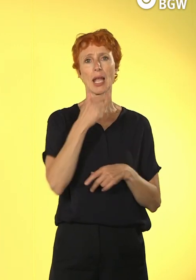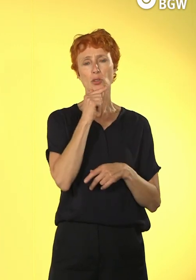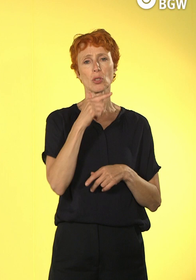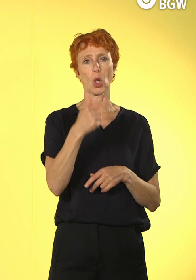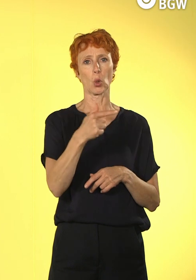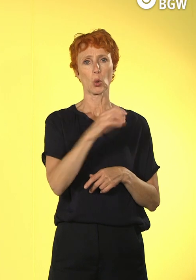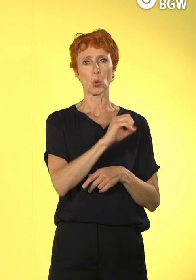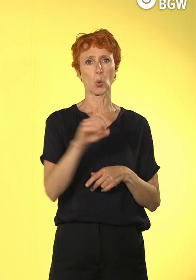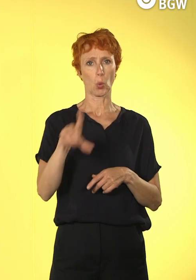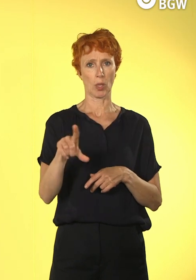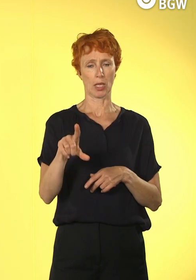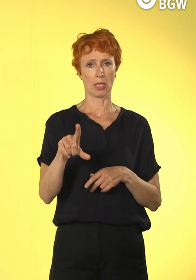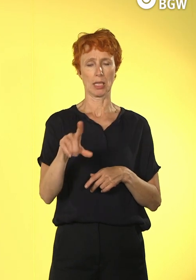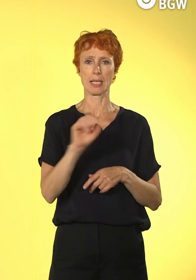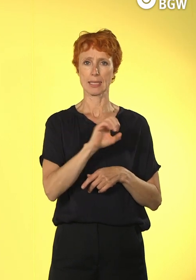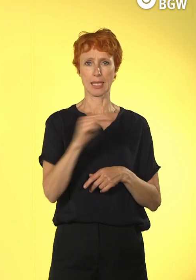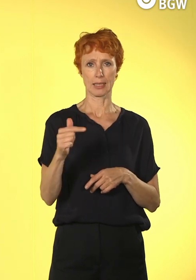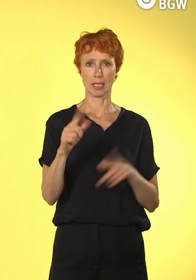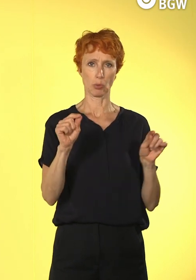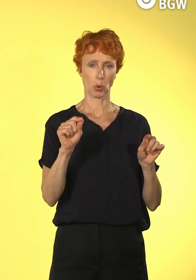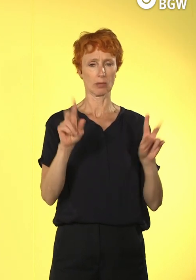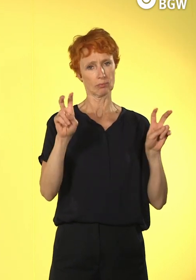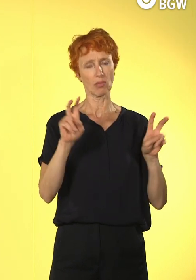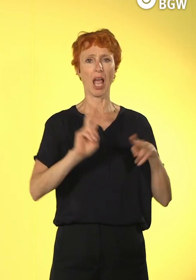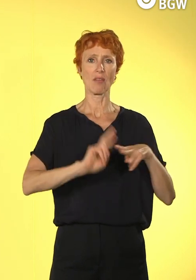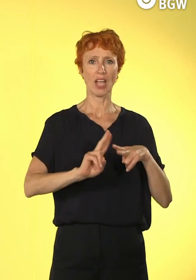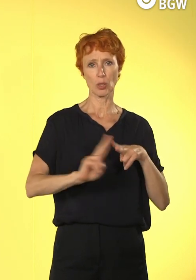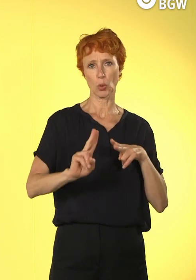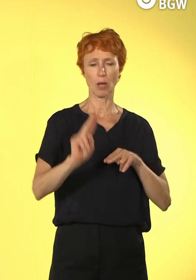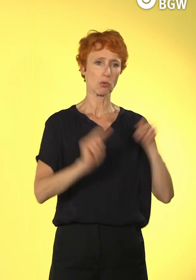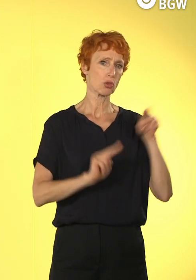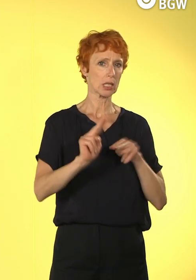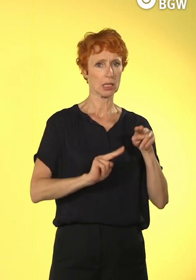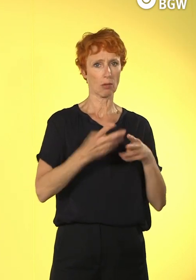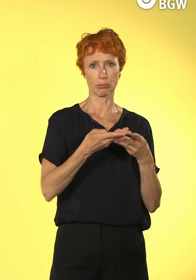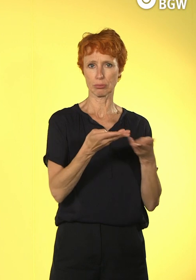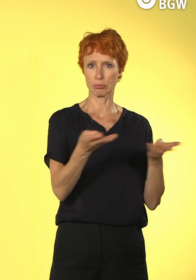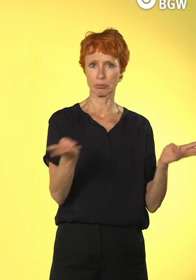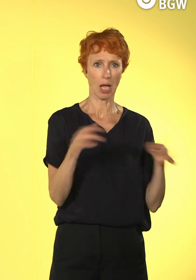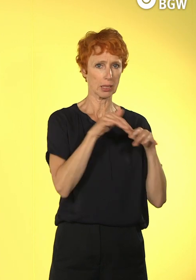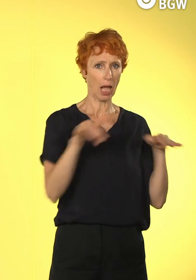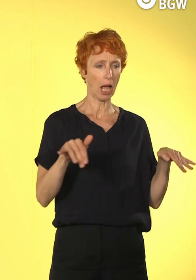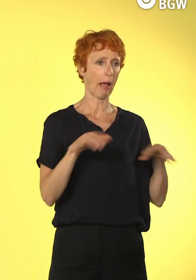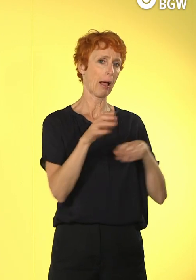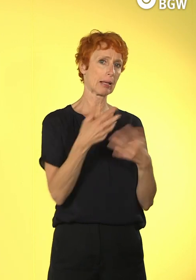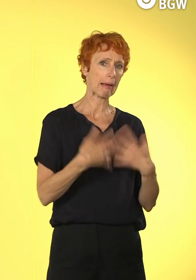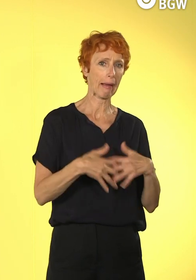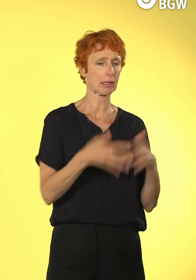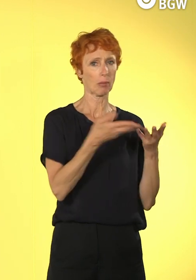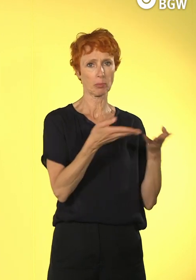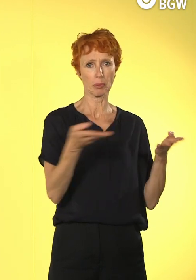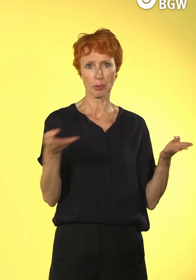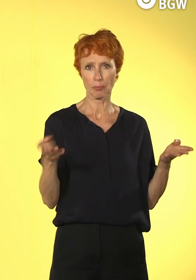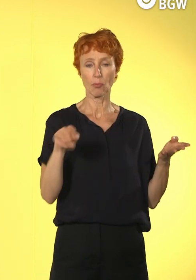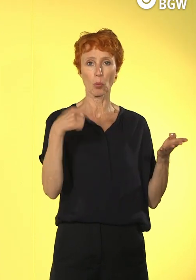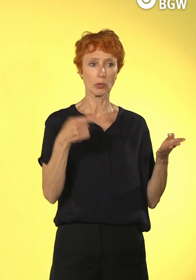Englischen, beziehungsweise der Werkzeuge und Instrumente, die einem zur Verfügung stehen oder einer Person zur Verfügung stehen, um den